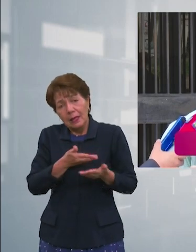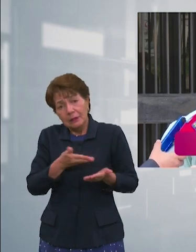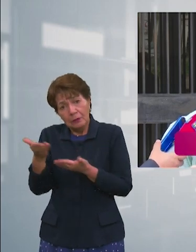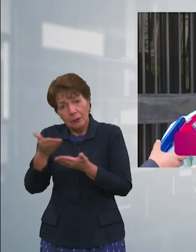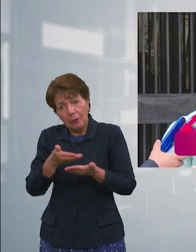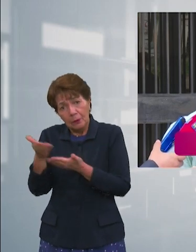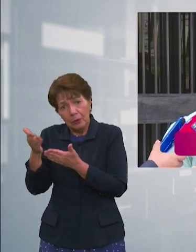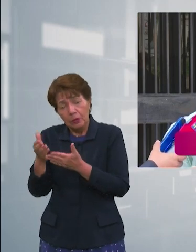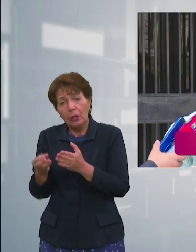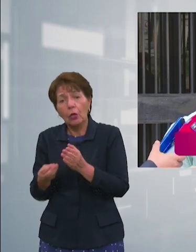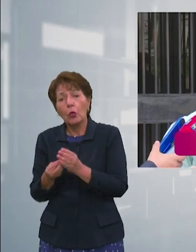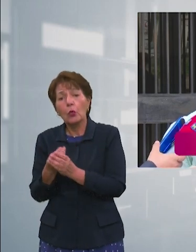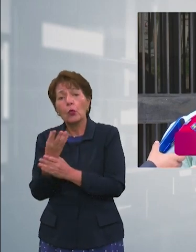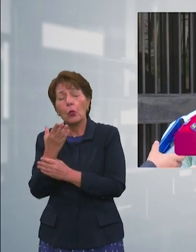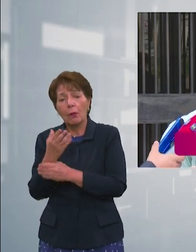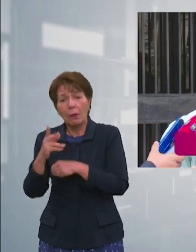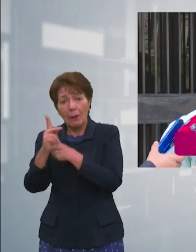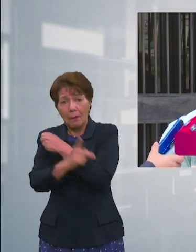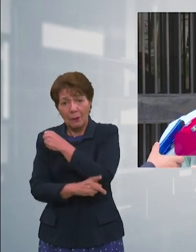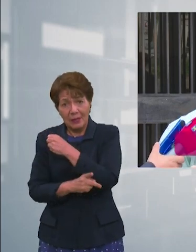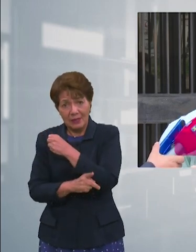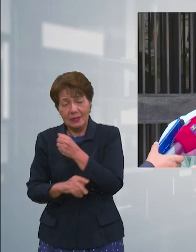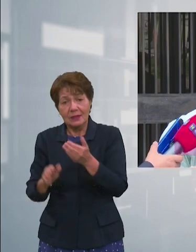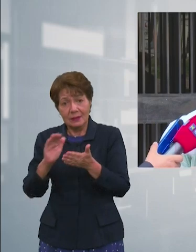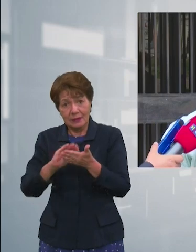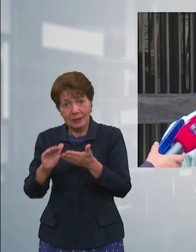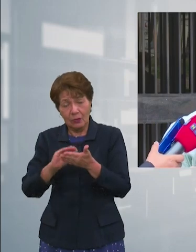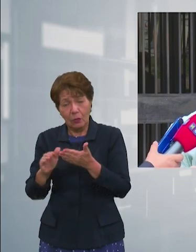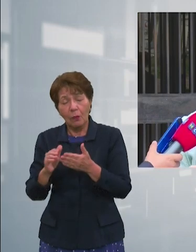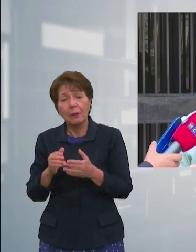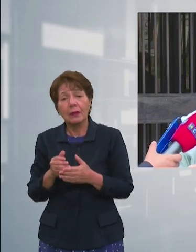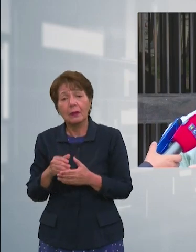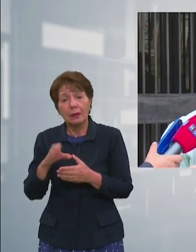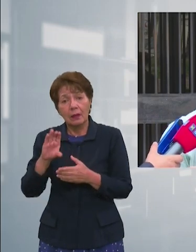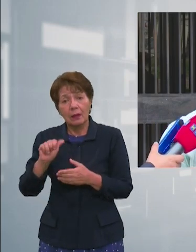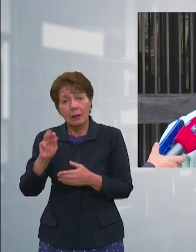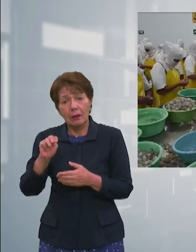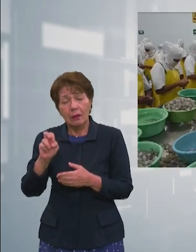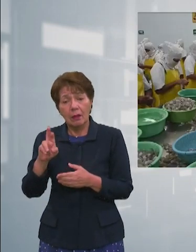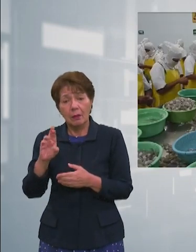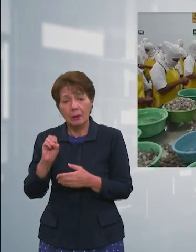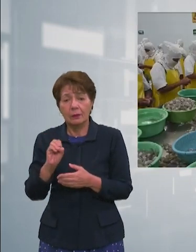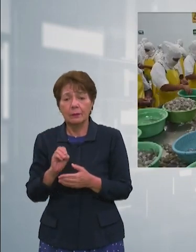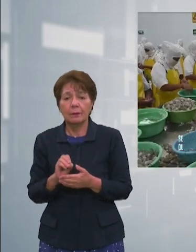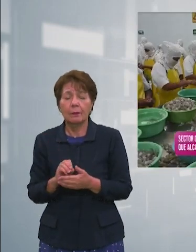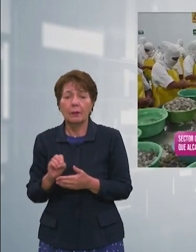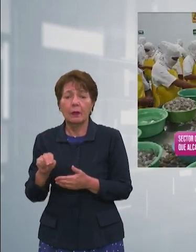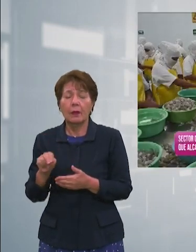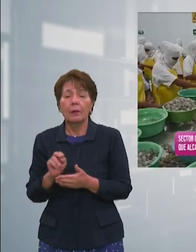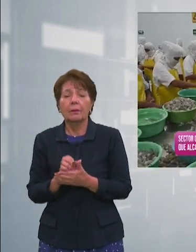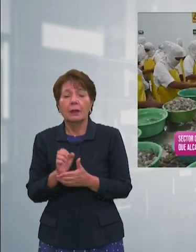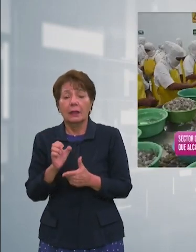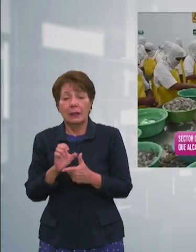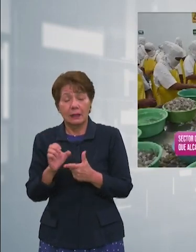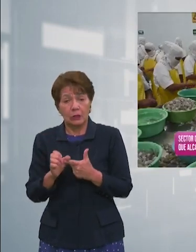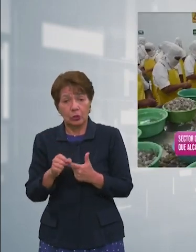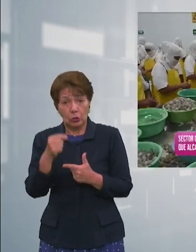mercados para poder colocar nuestro producto y el resto nosotros sabemos cómo hacerlo En este sentido el regidor municipal de